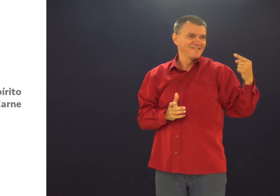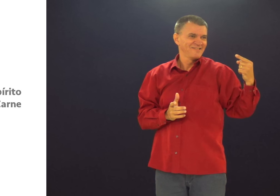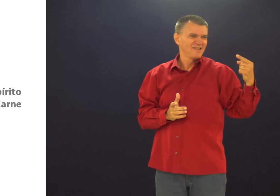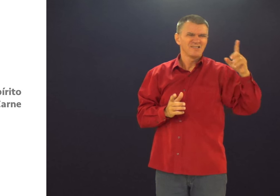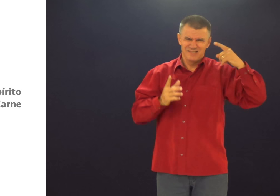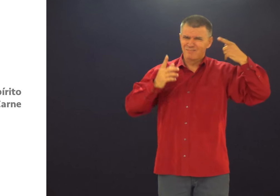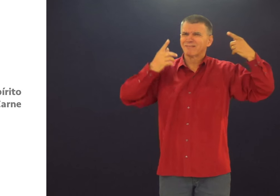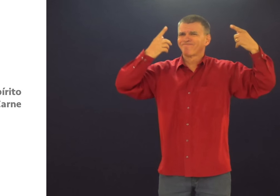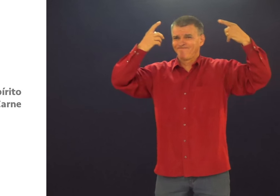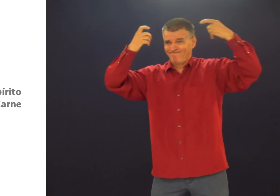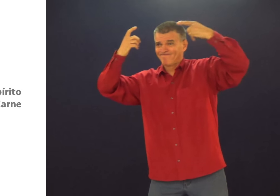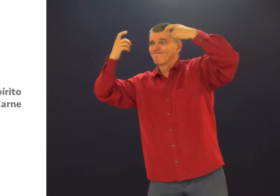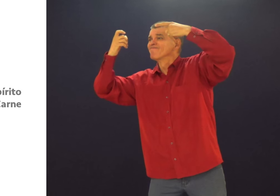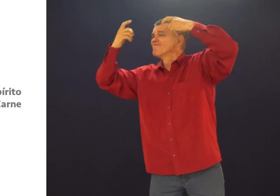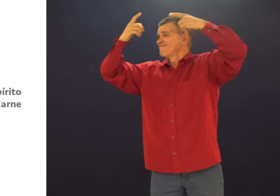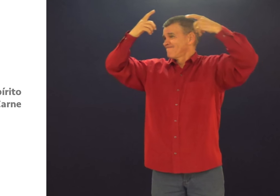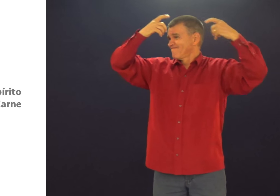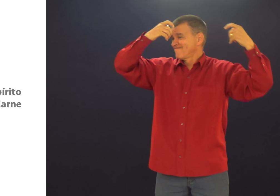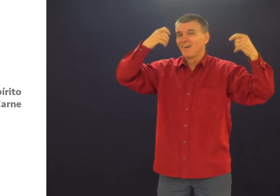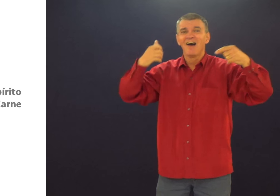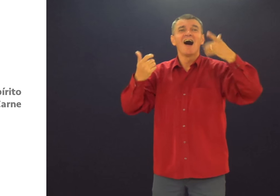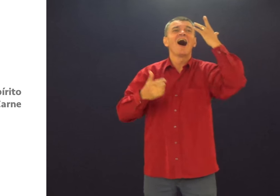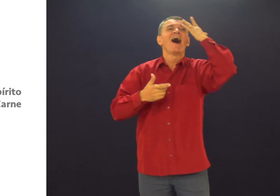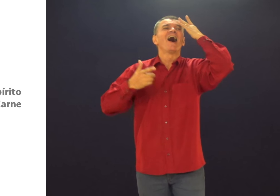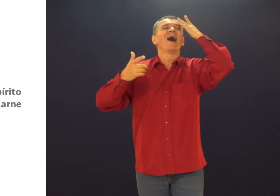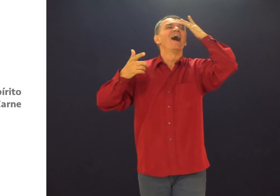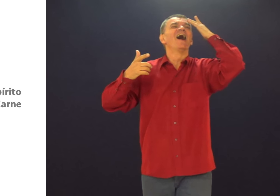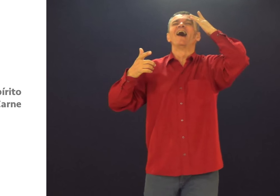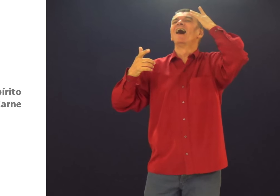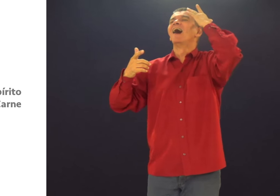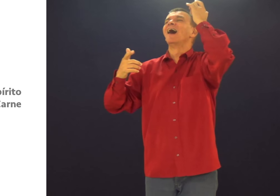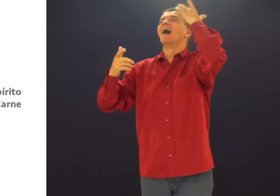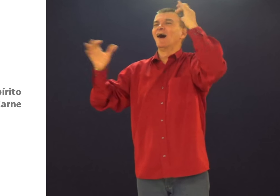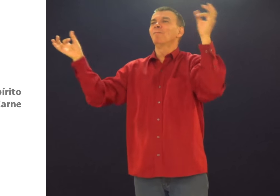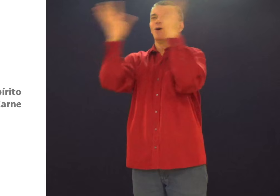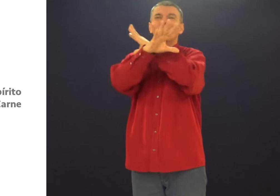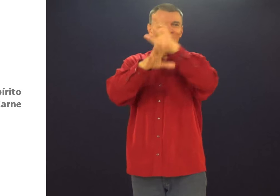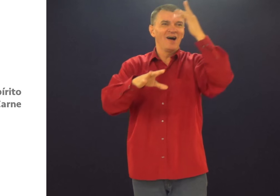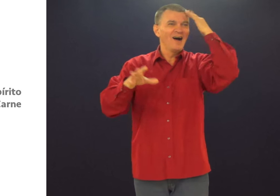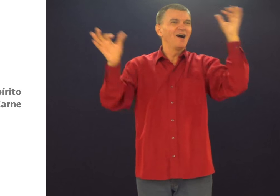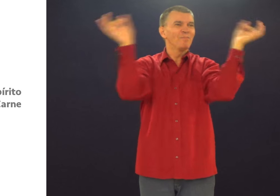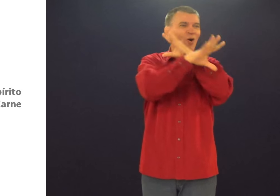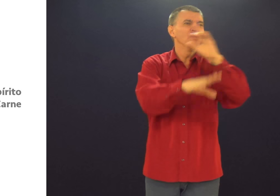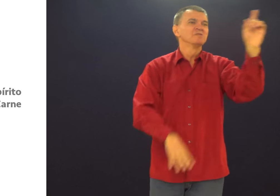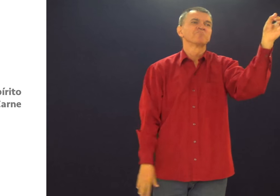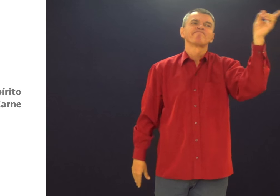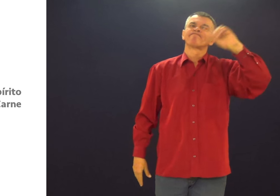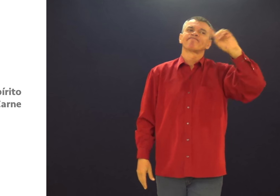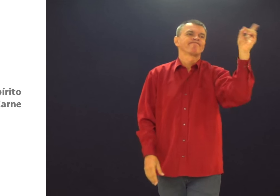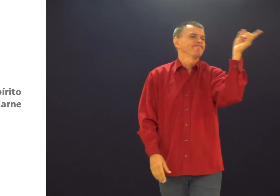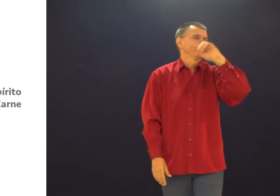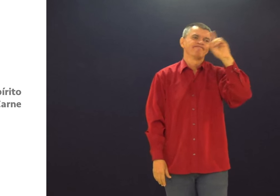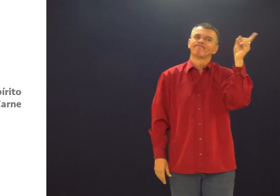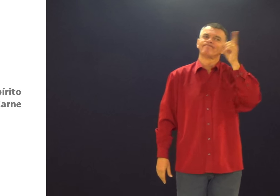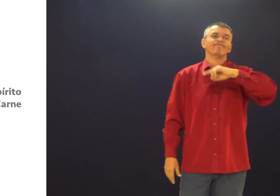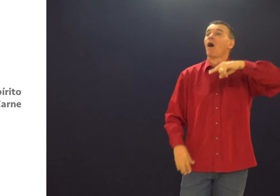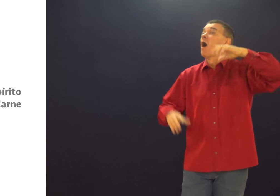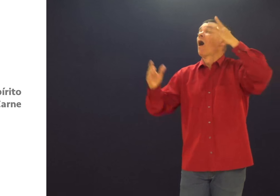O espírito é sempre alerta para te ajudar. E uma guerra acontece o tempo todo. Você acha que termina? Ai, ganhou, pronto.